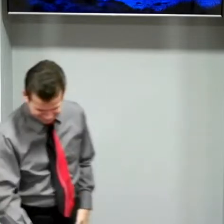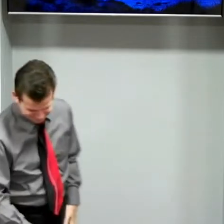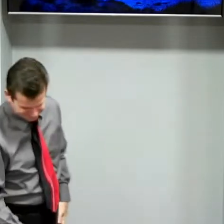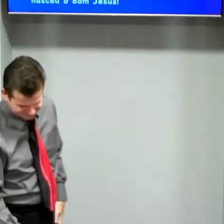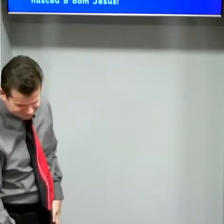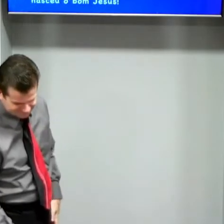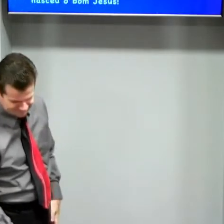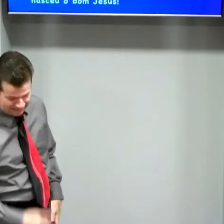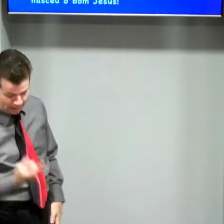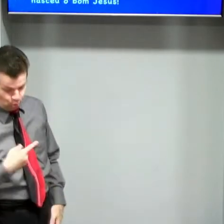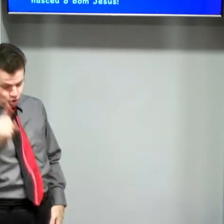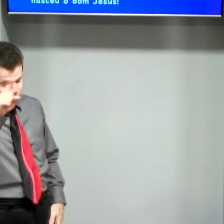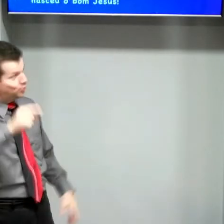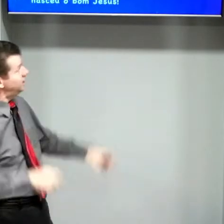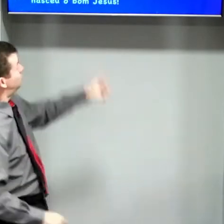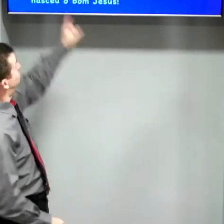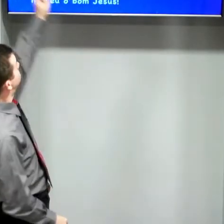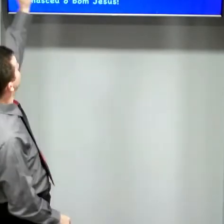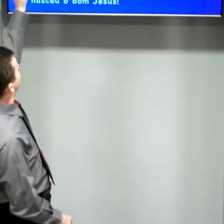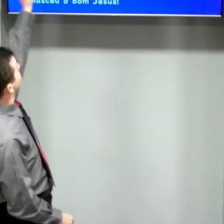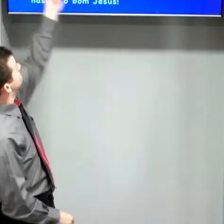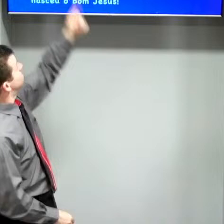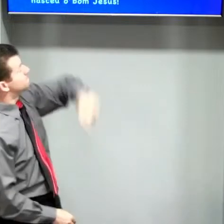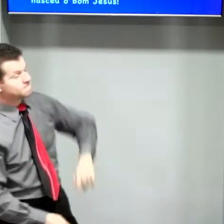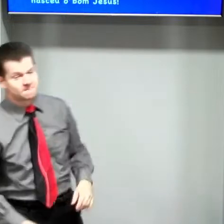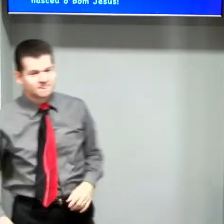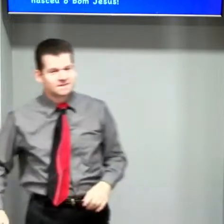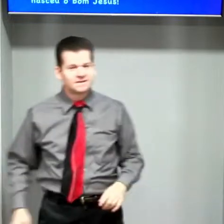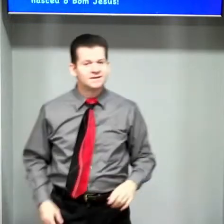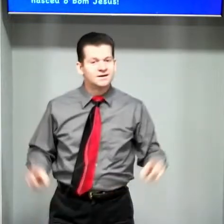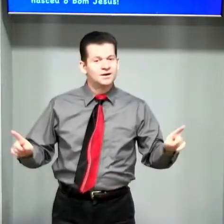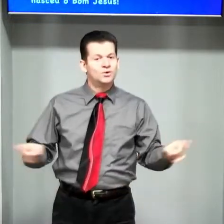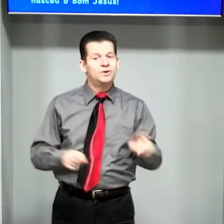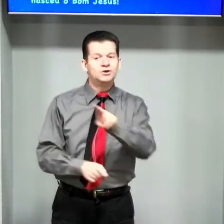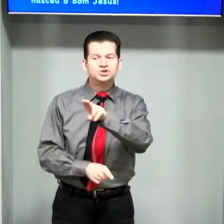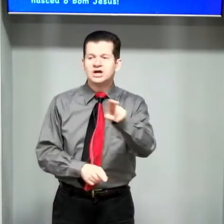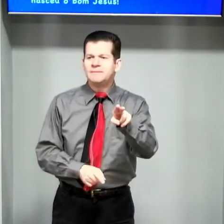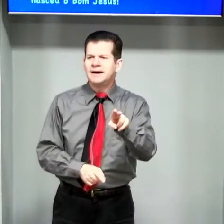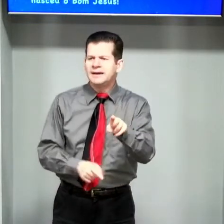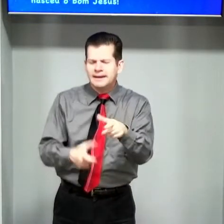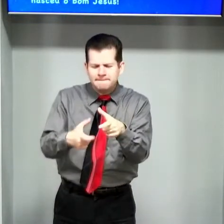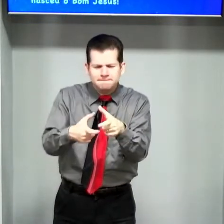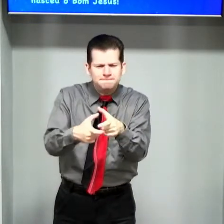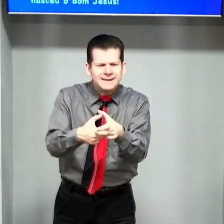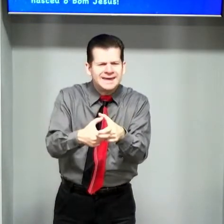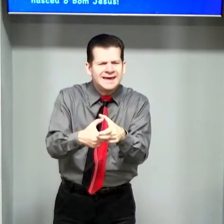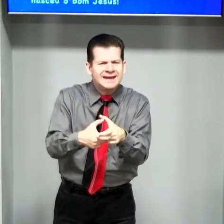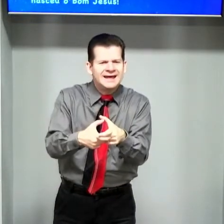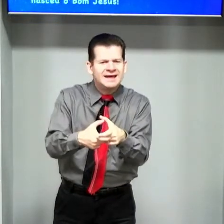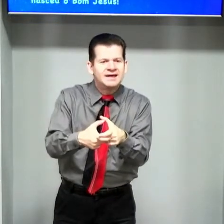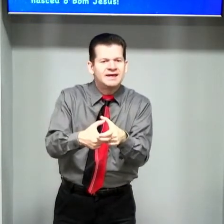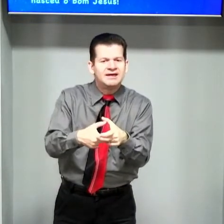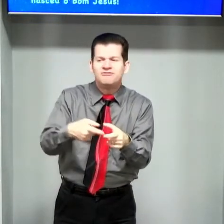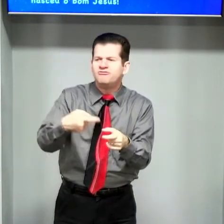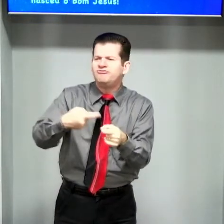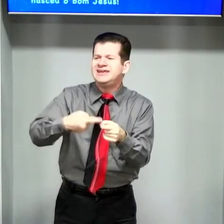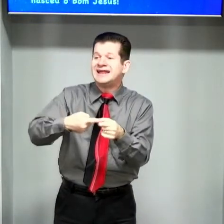O último hino chama Pequena Vila,